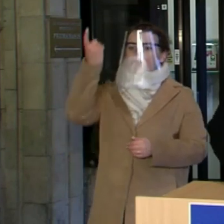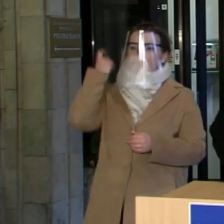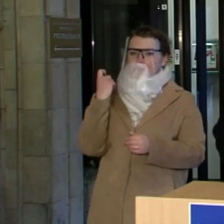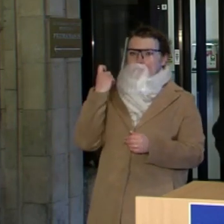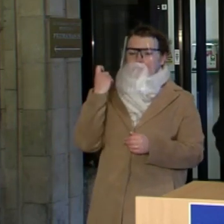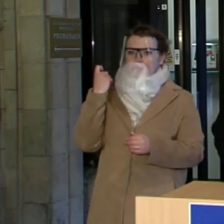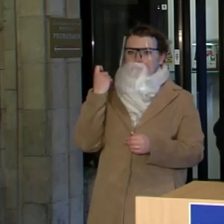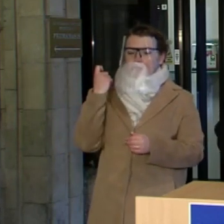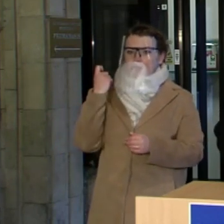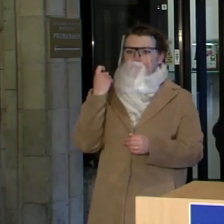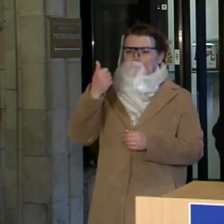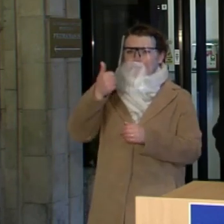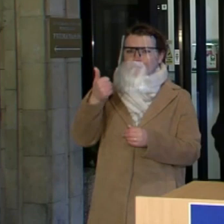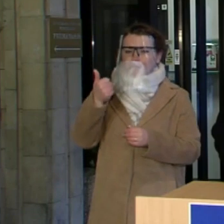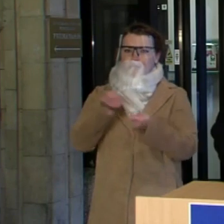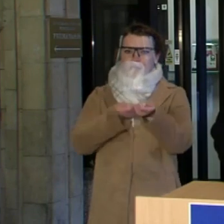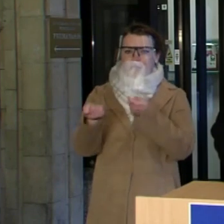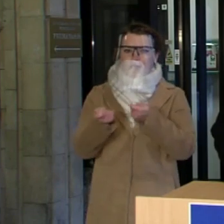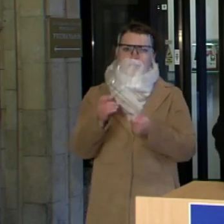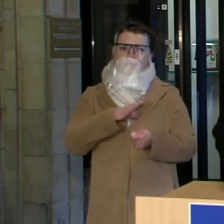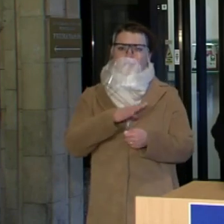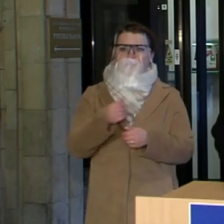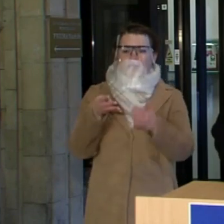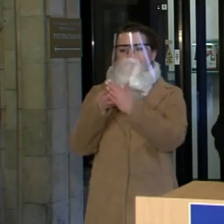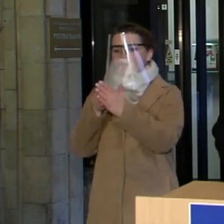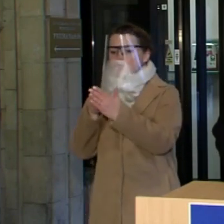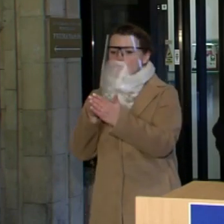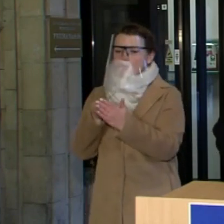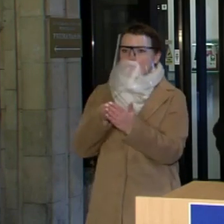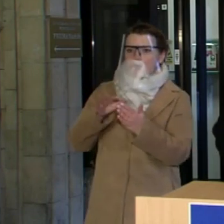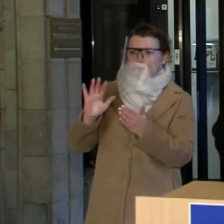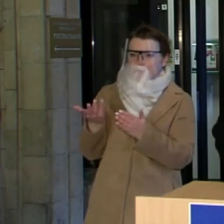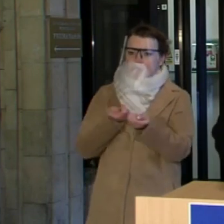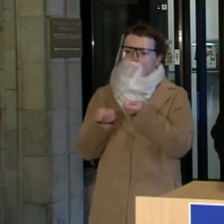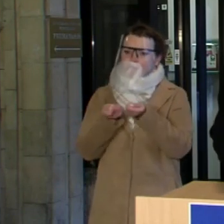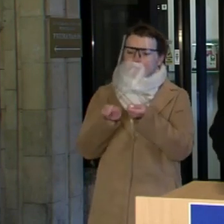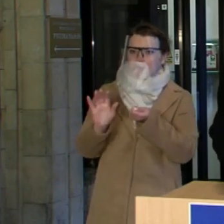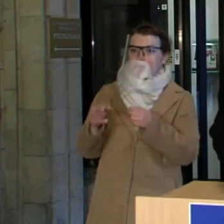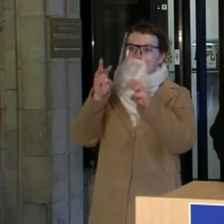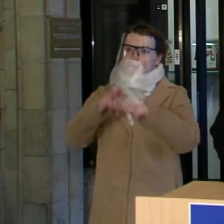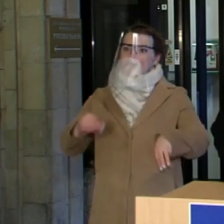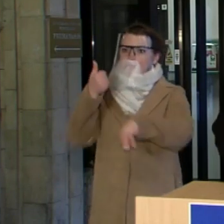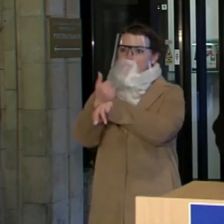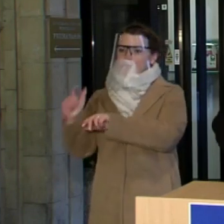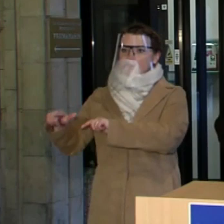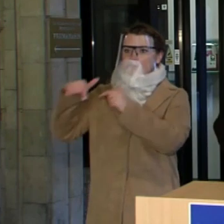padarytas tikrai geras organizacinis sprendimas, koordinuojant šitą procesą premjero lygių,